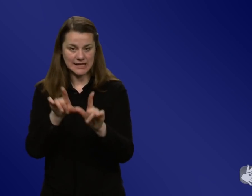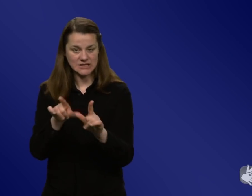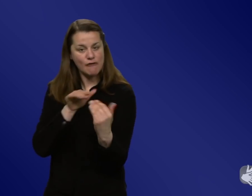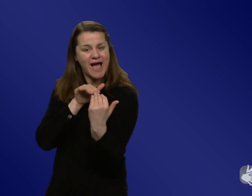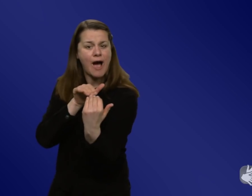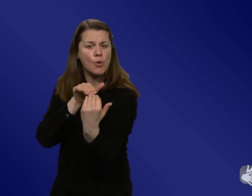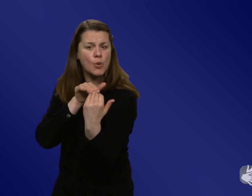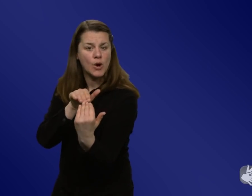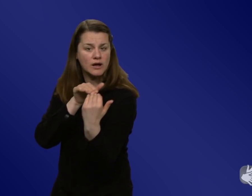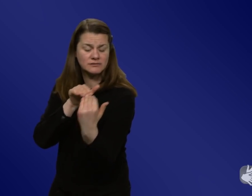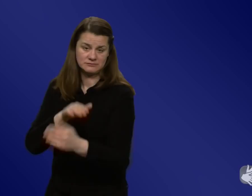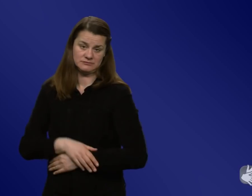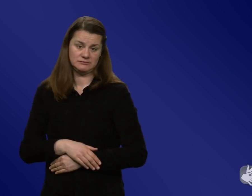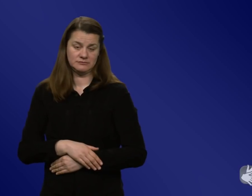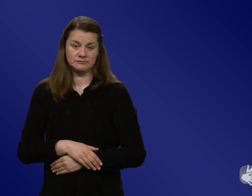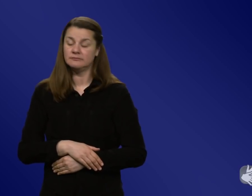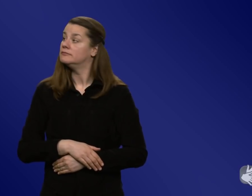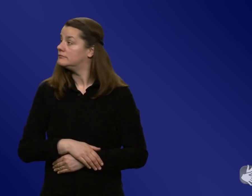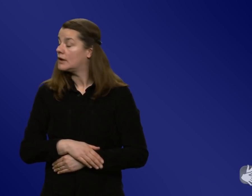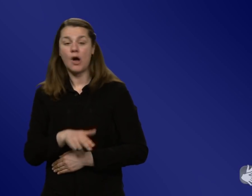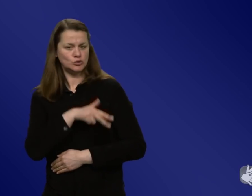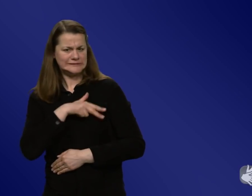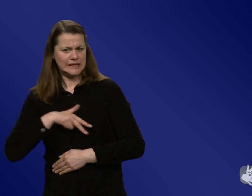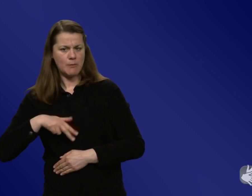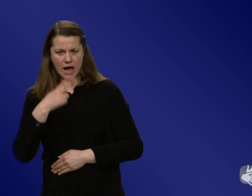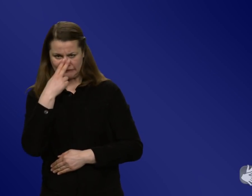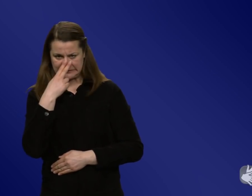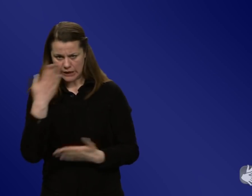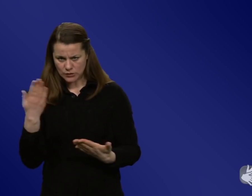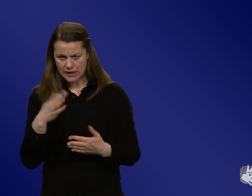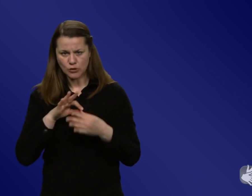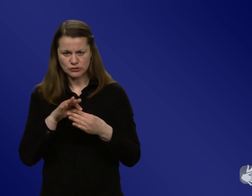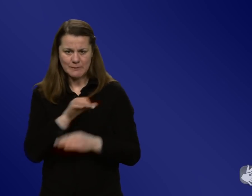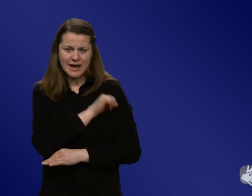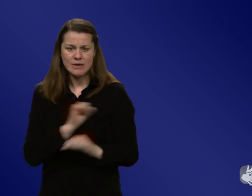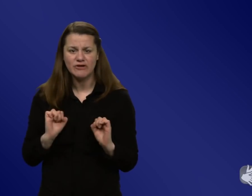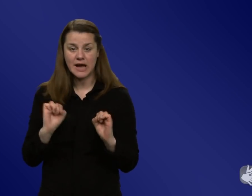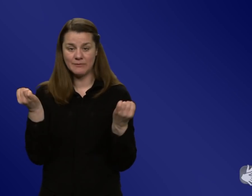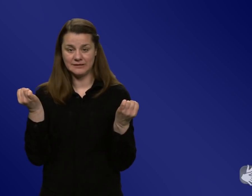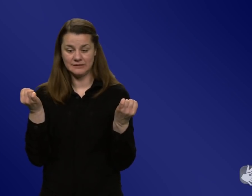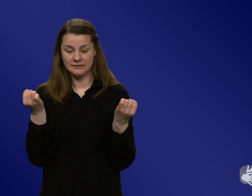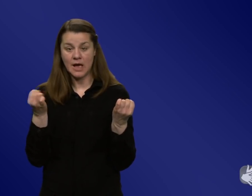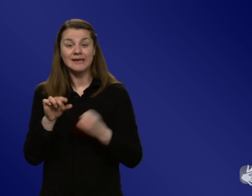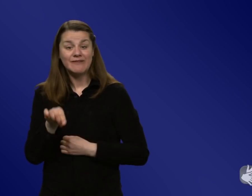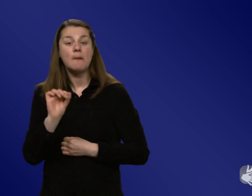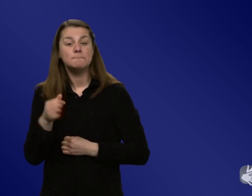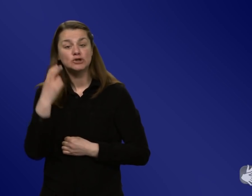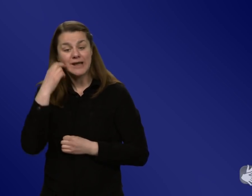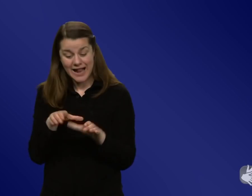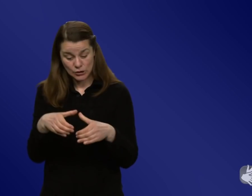noch viel mehr. Wie hat man das denn in Dänemark zum Beispiel gemacht, wo die Impfkampagne ja zumindest vor allem, was die Älteren angeht, sehr erfolgreich war, auch wenn es da auch